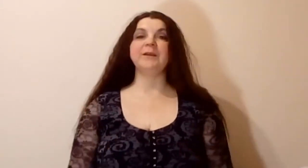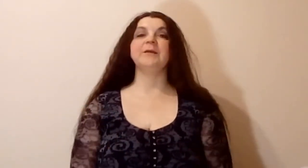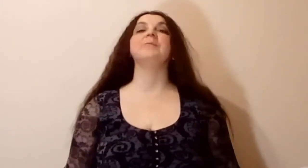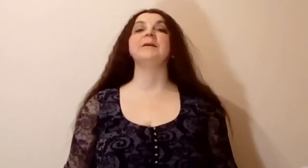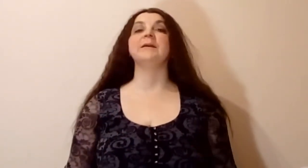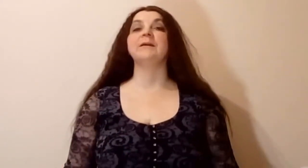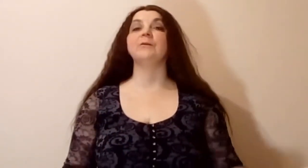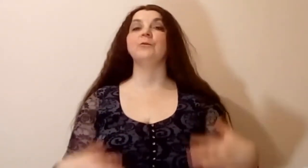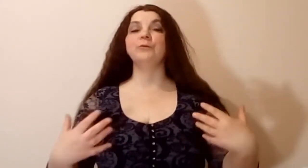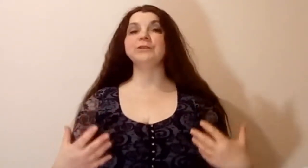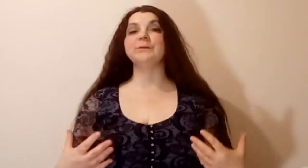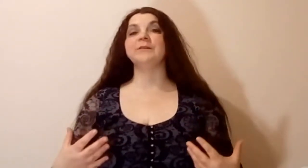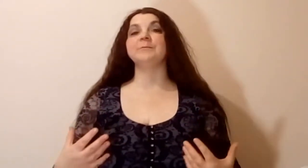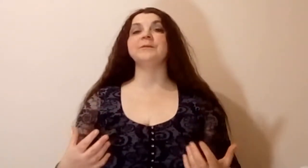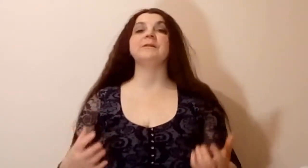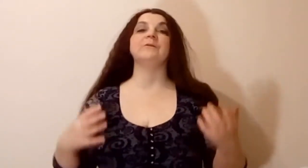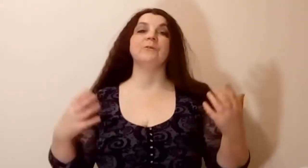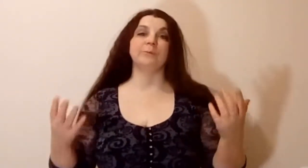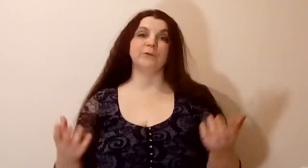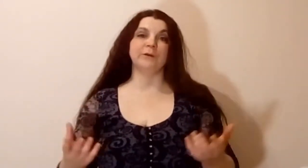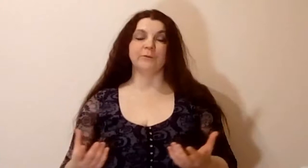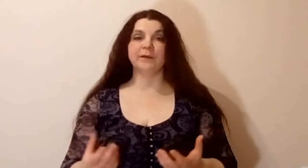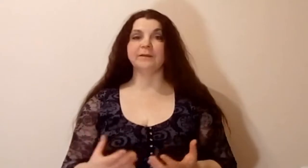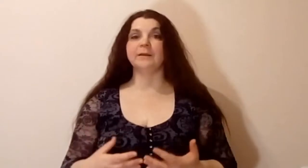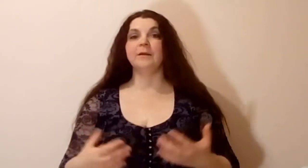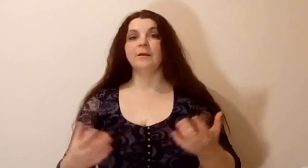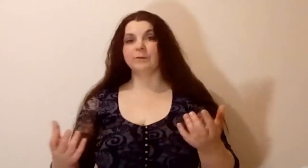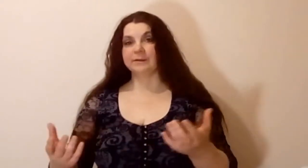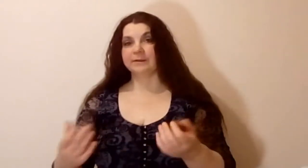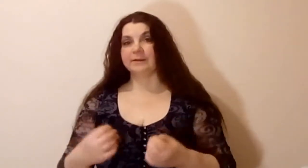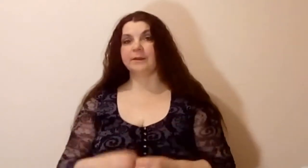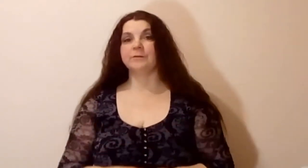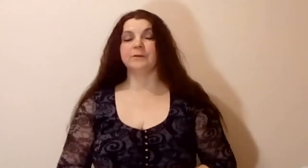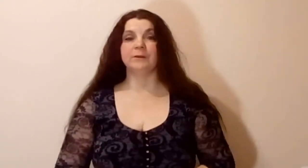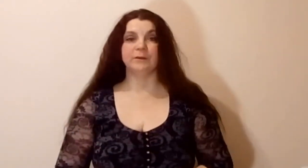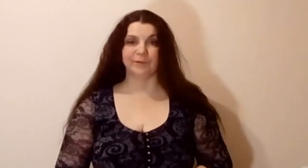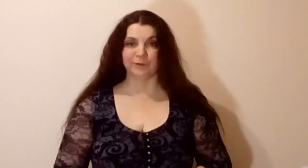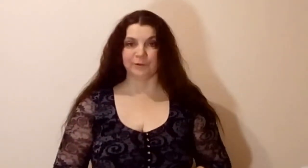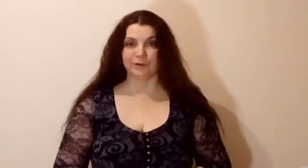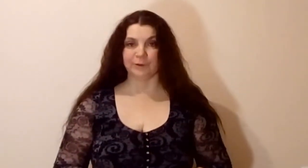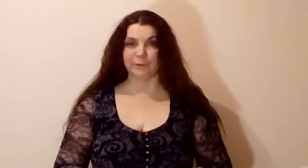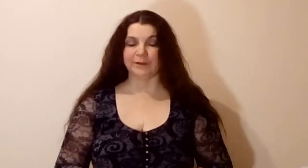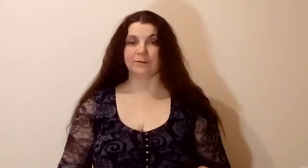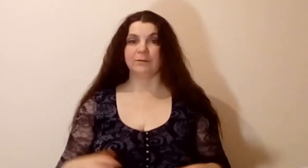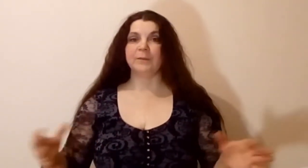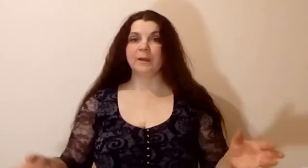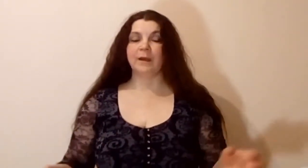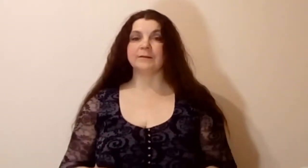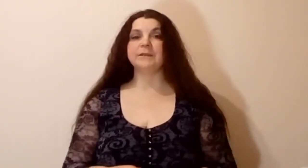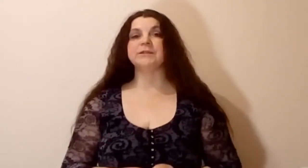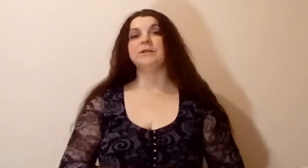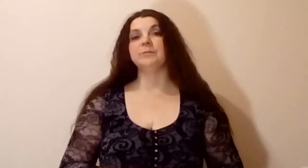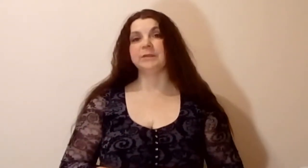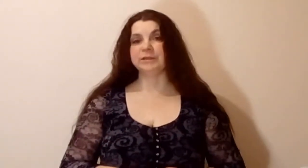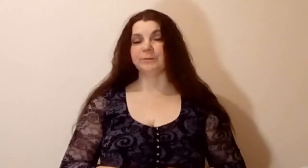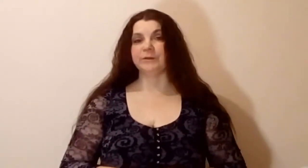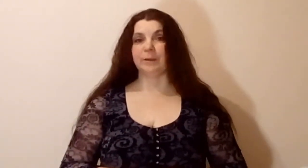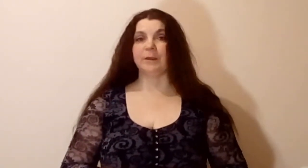хочется быть более уверены на таких вот видеороликах. А также мы ищем с вами